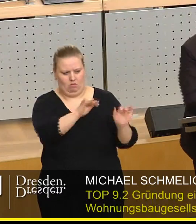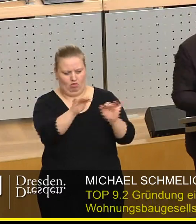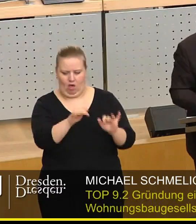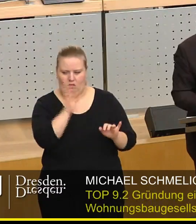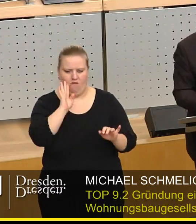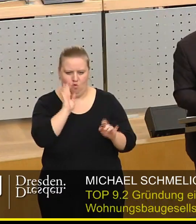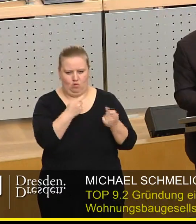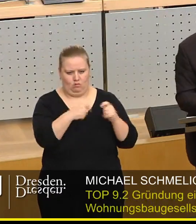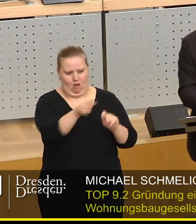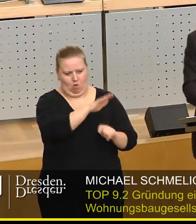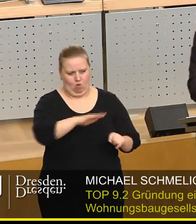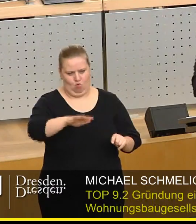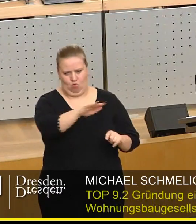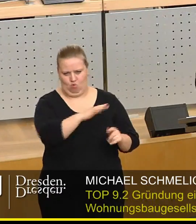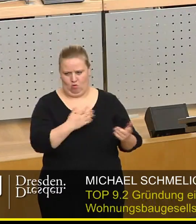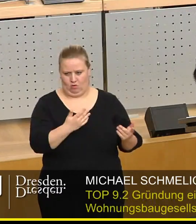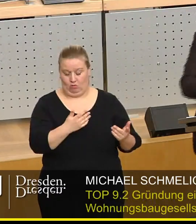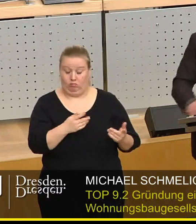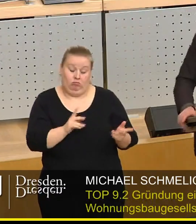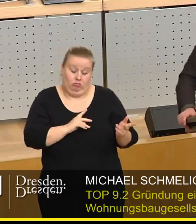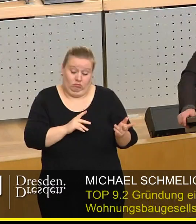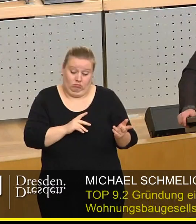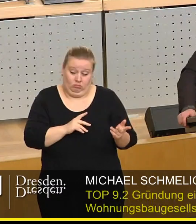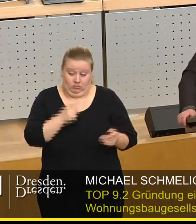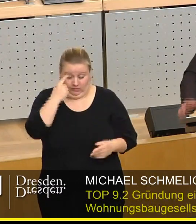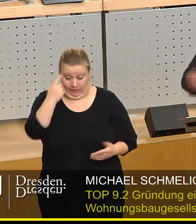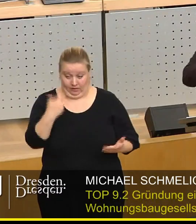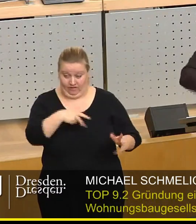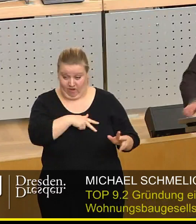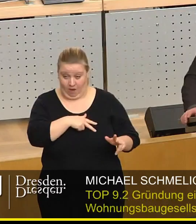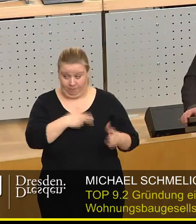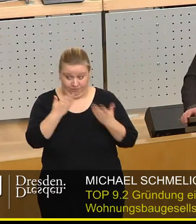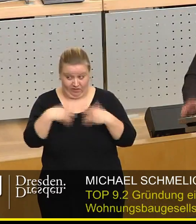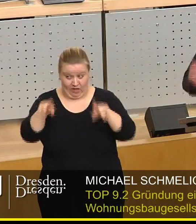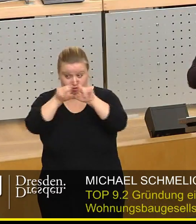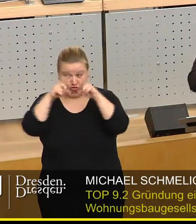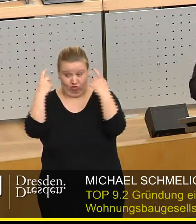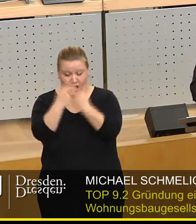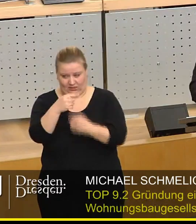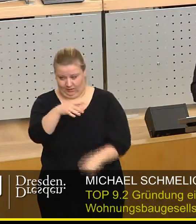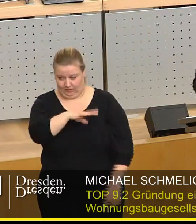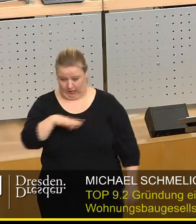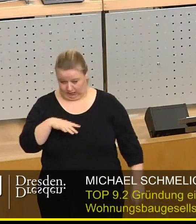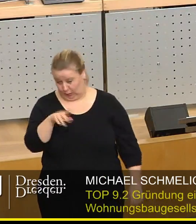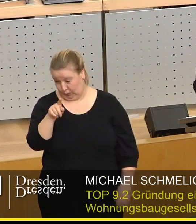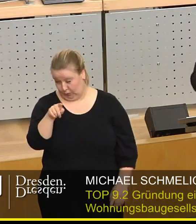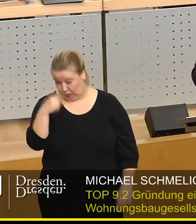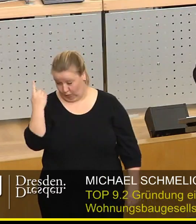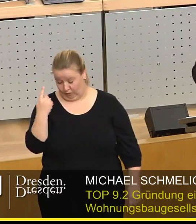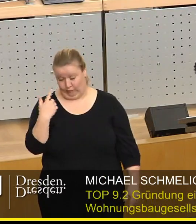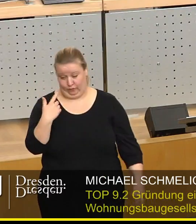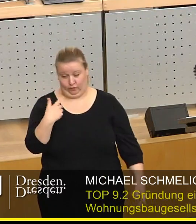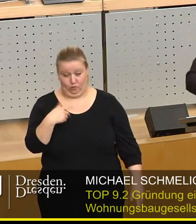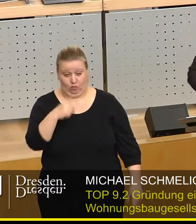städtischen Wohnraums aufzubauen. Und glauben Sie denn, dass der Freistaat so doof ist und im Grunde genommen